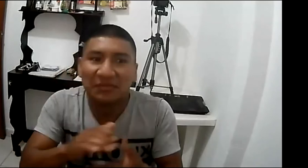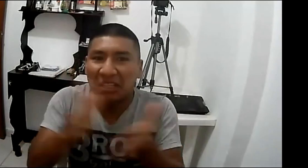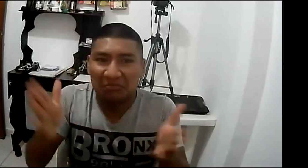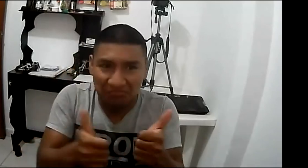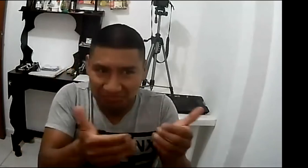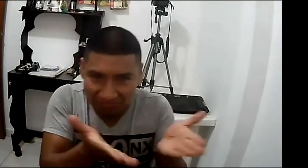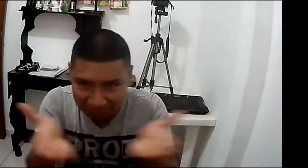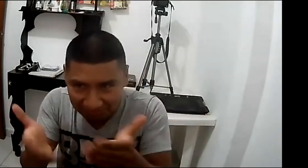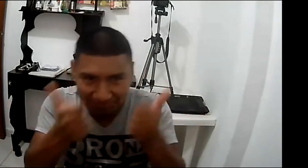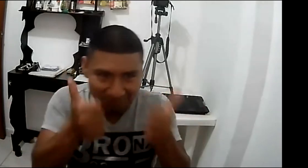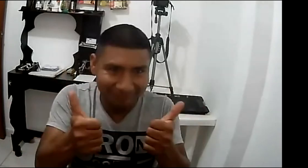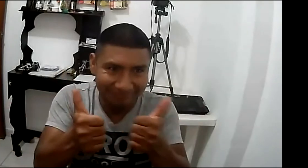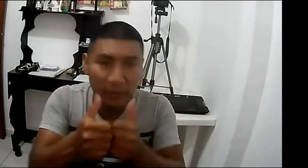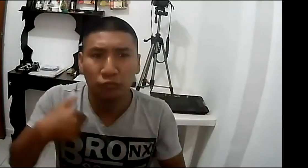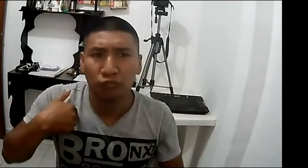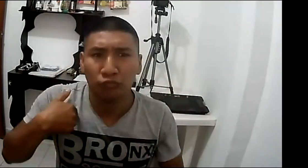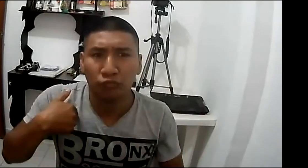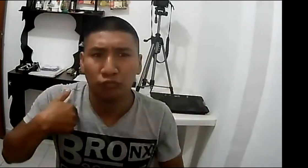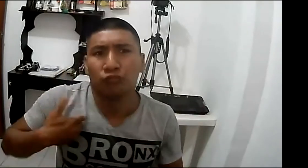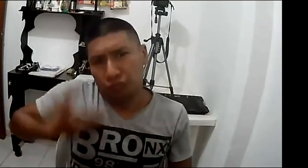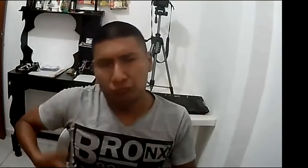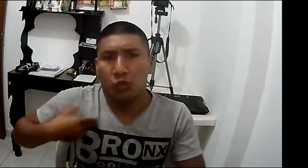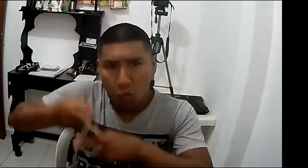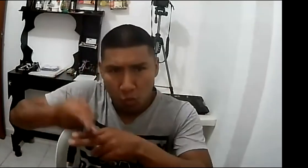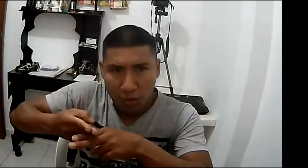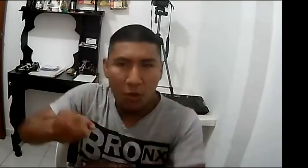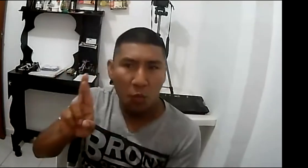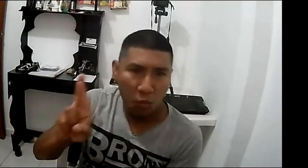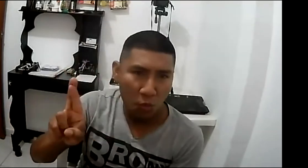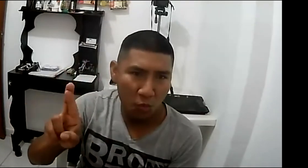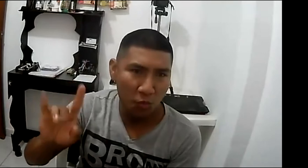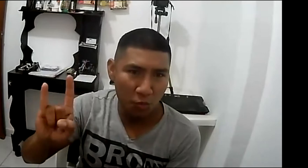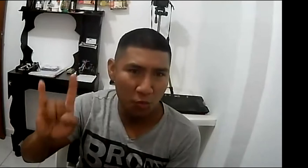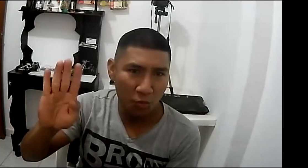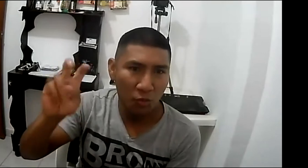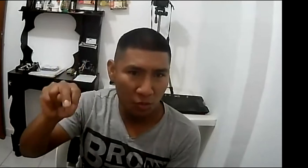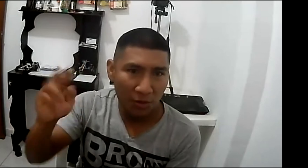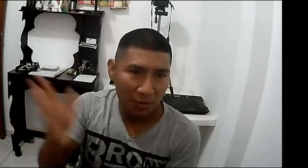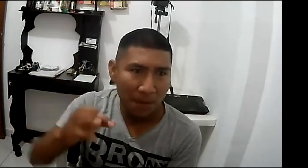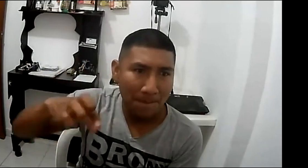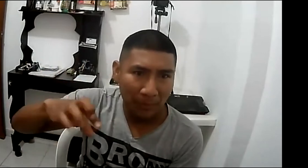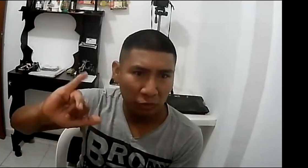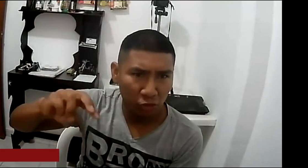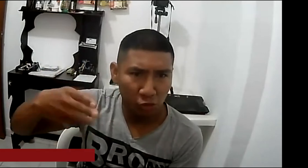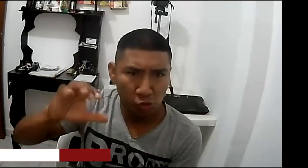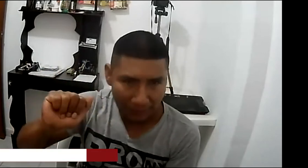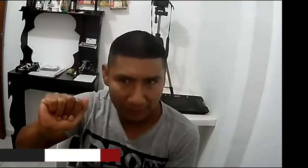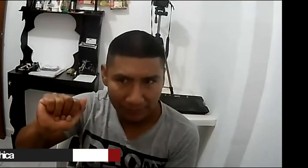hola muy buenas tardes a todos los presentes mi nombre es Rubén